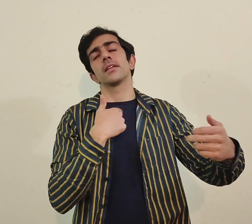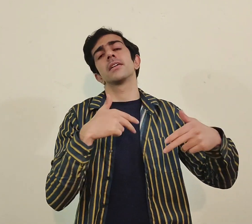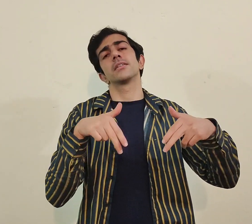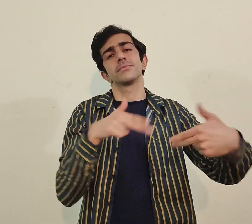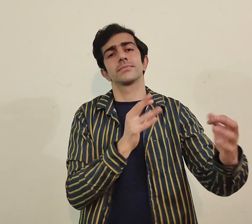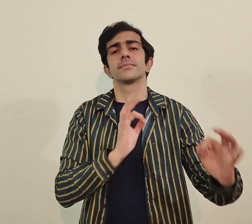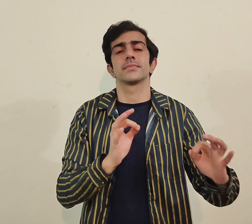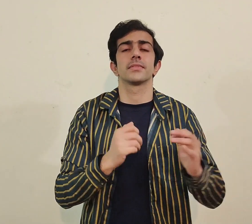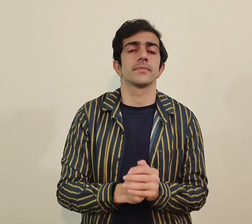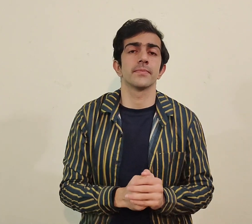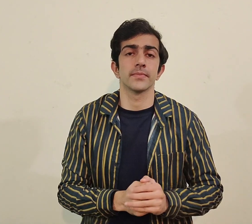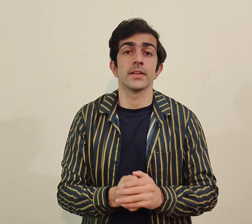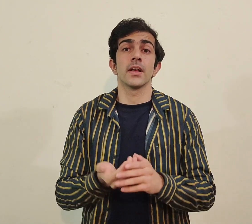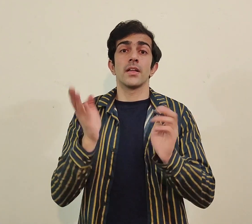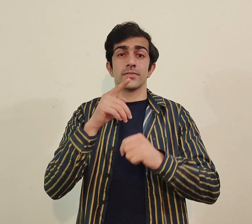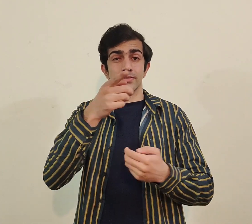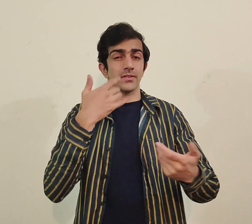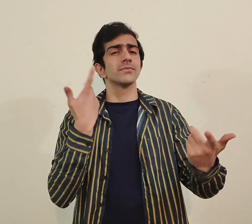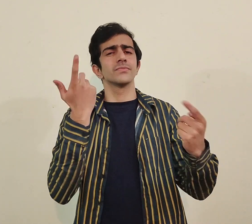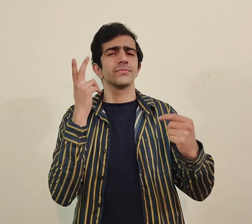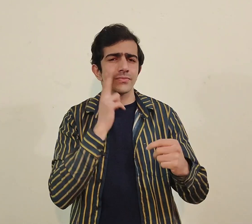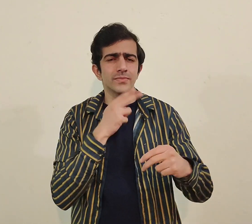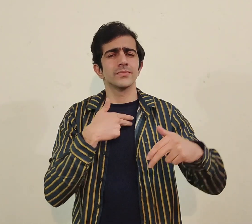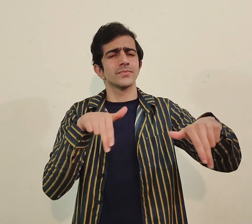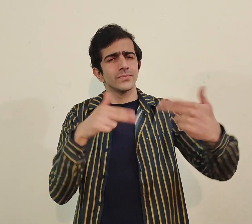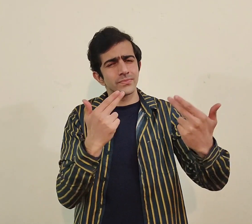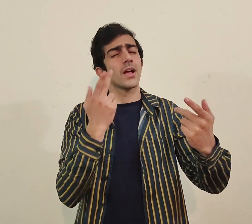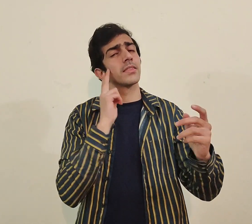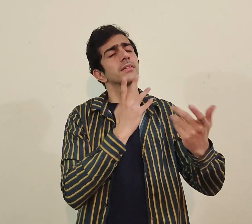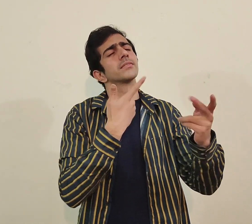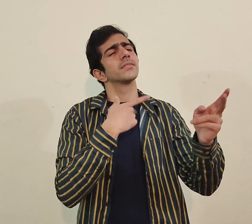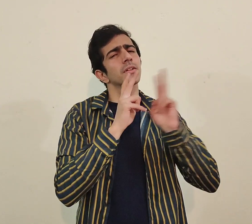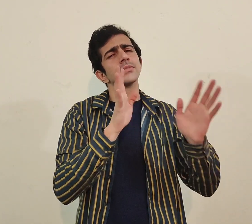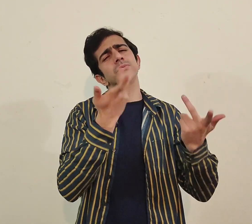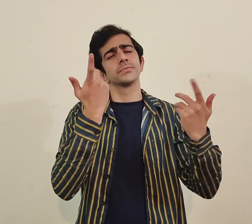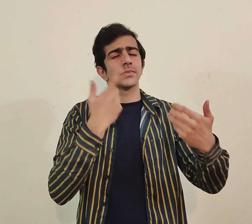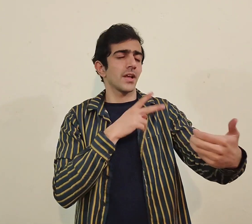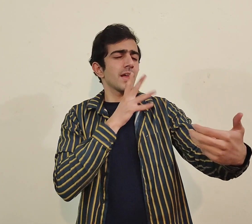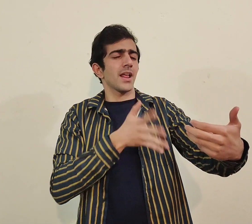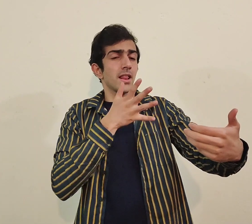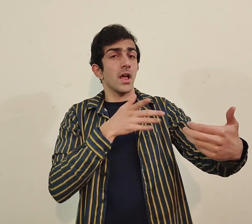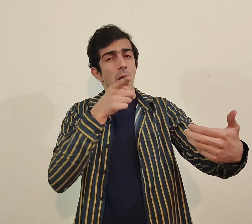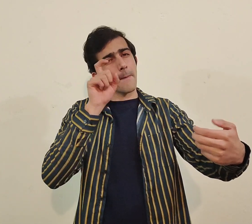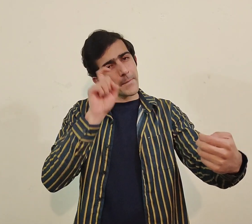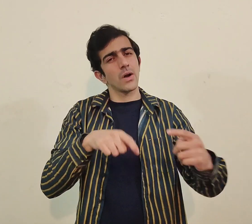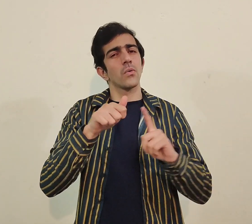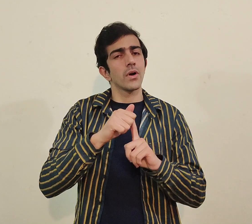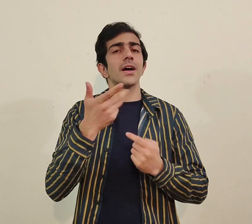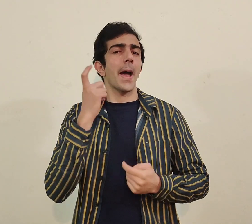اور پروپر کرنا چاہیے تیسری چیز جب ہم ویڈیو کال پر بات کر رہے ہوتے ہیں تو